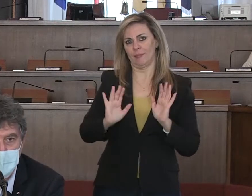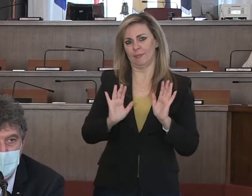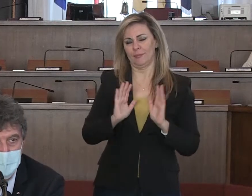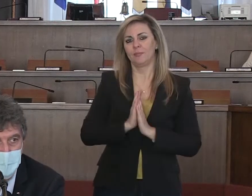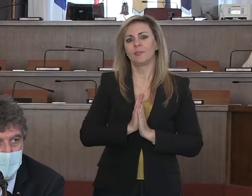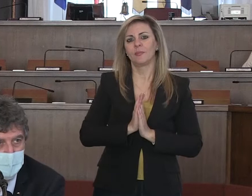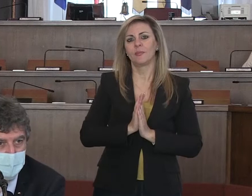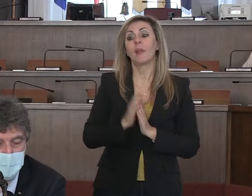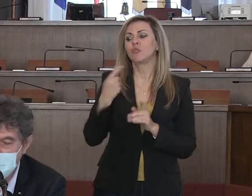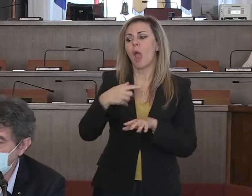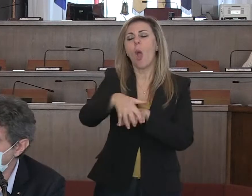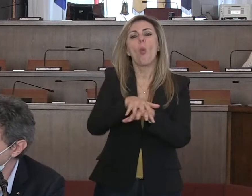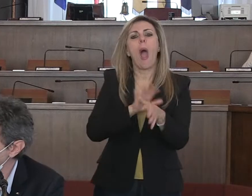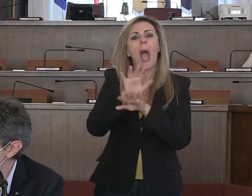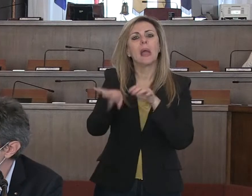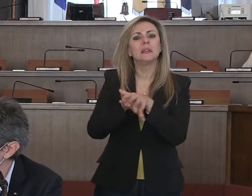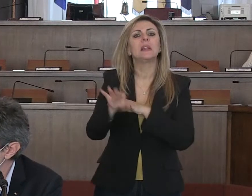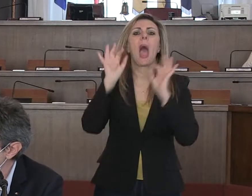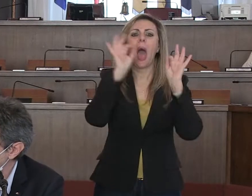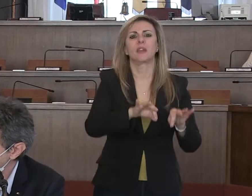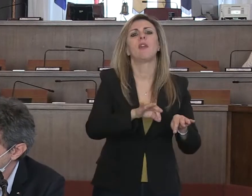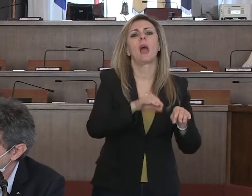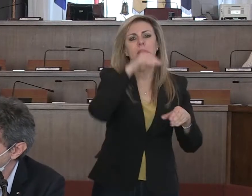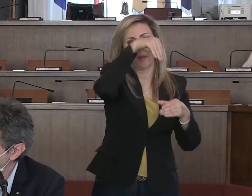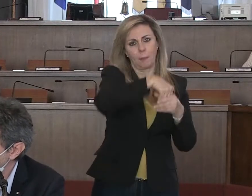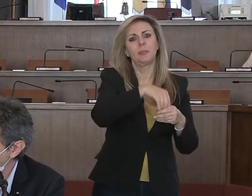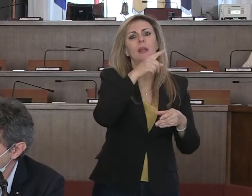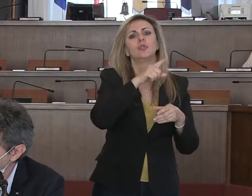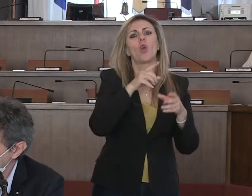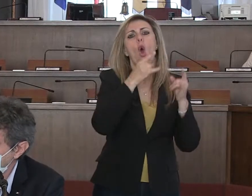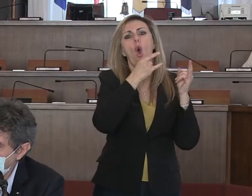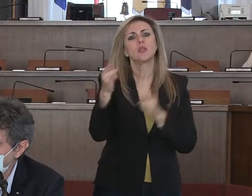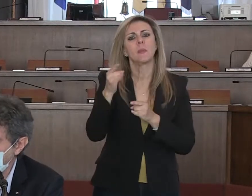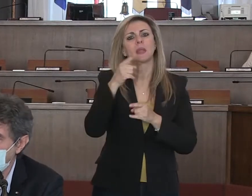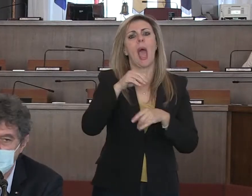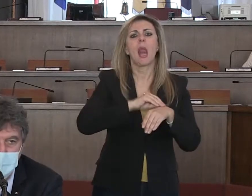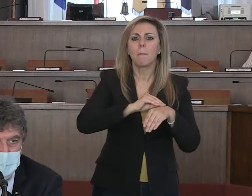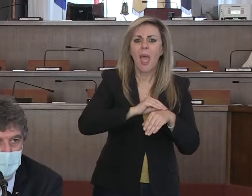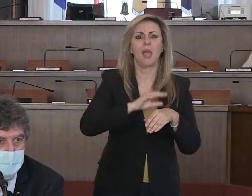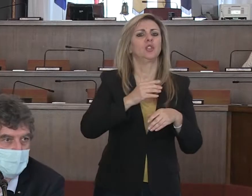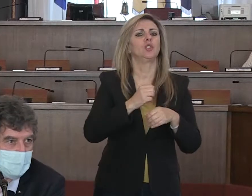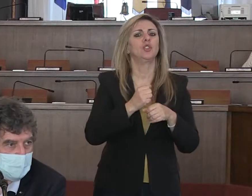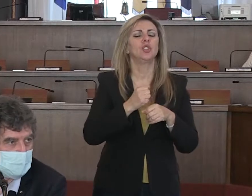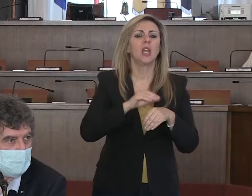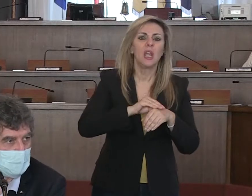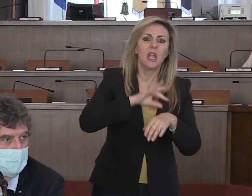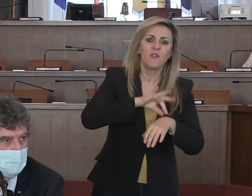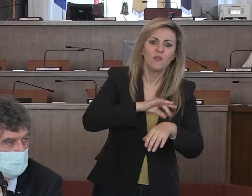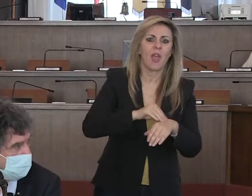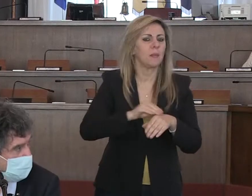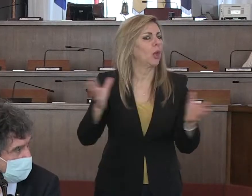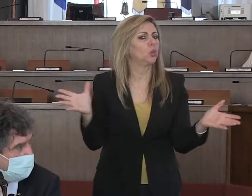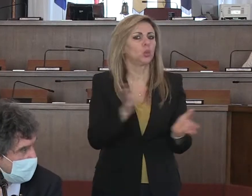fornitura dei guanti per il personale sanitario non solo adeguata nel numero ma persino con il